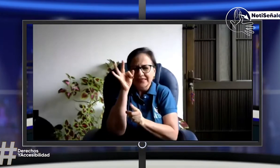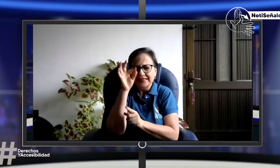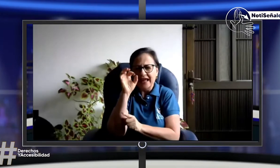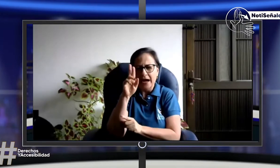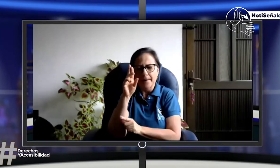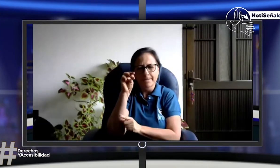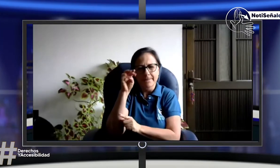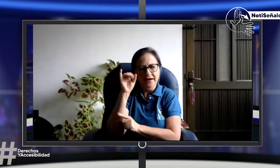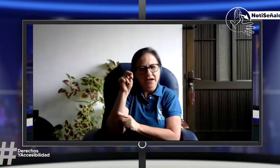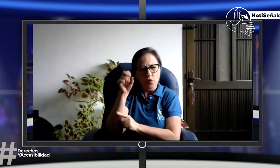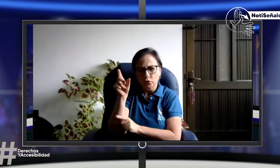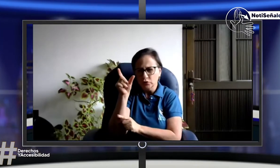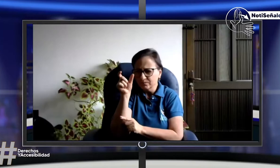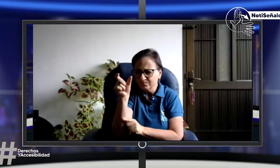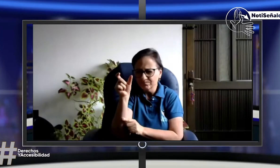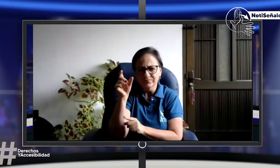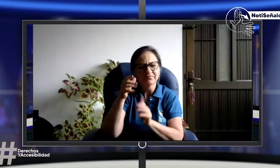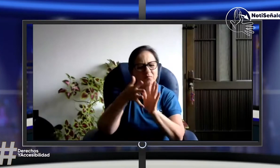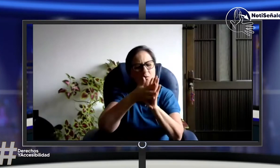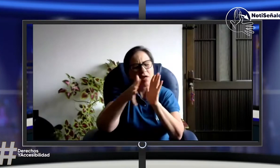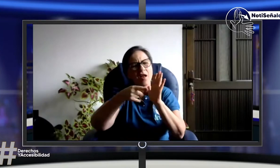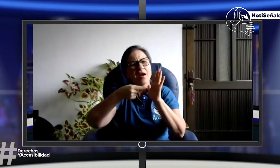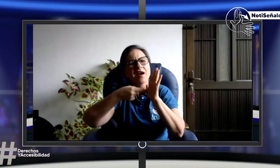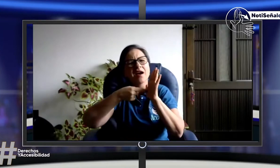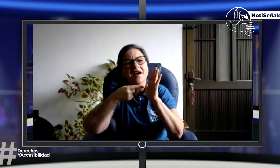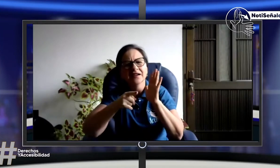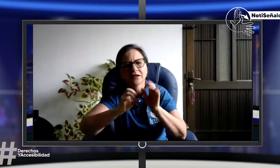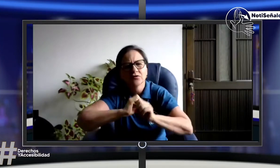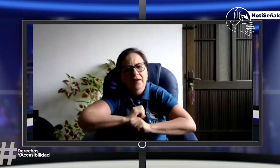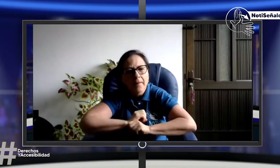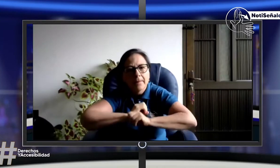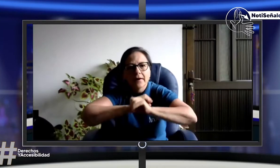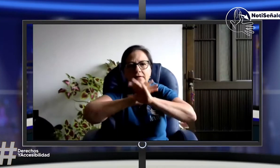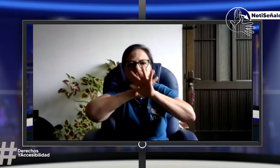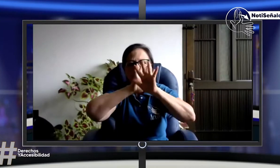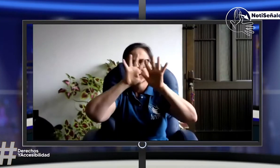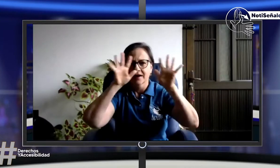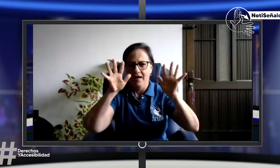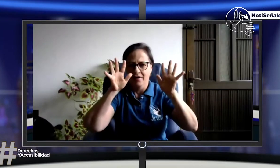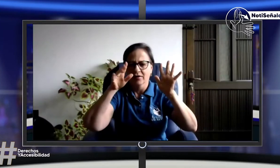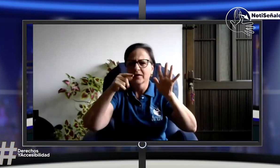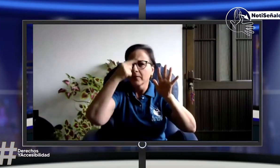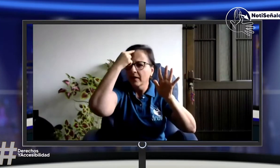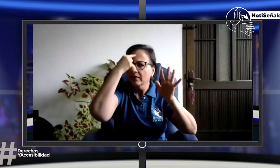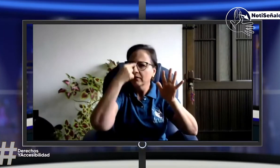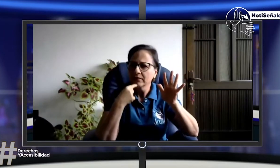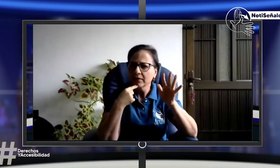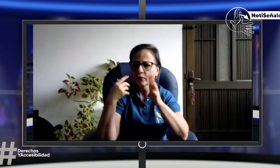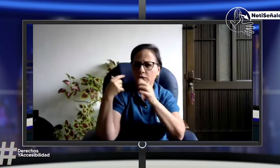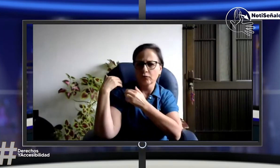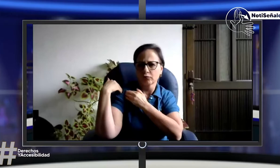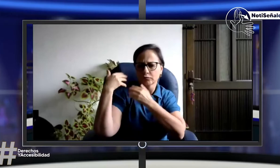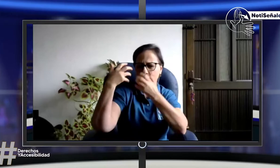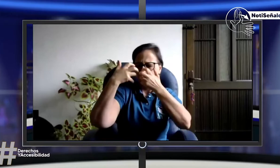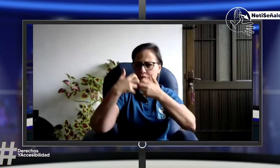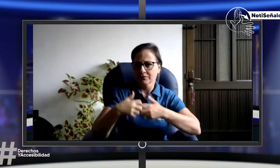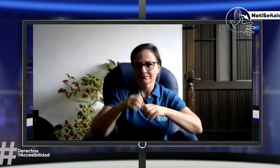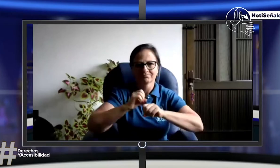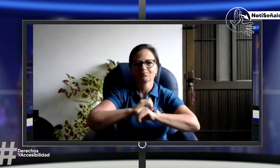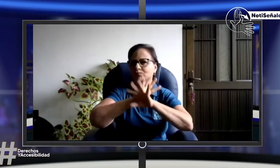pensarme los términos que van relacionados a la educación. Por ejemplo, ¿qué es un modelo lingüístico? ¿Cuáles